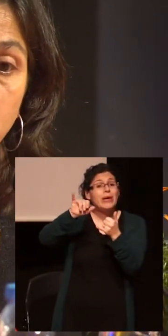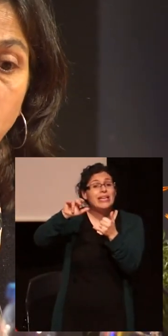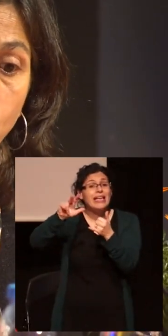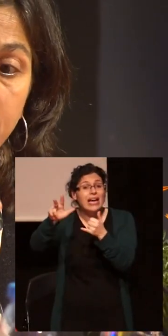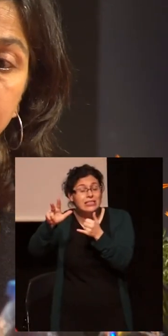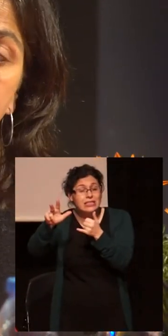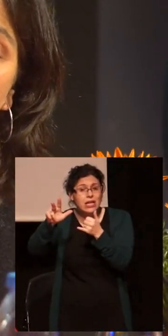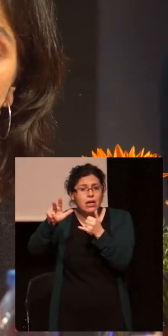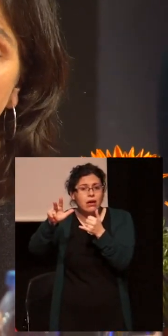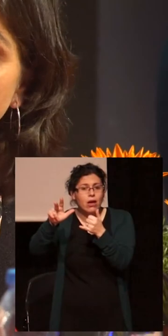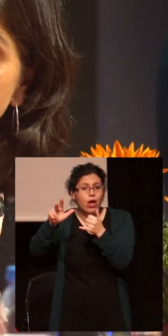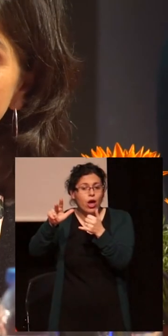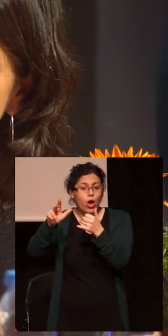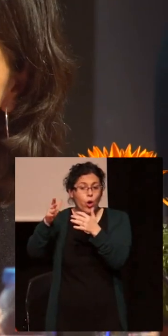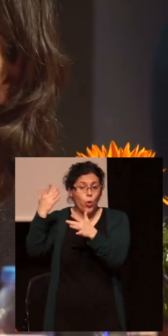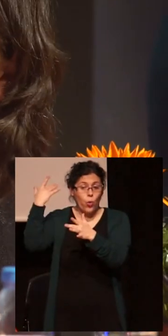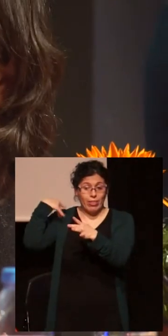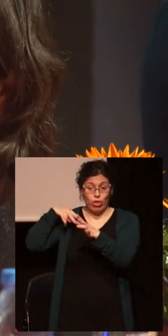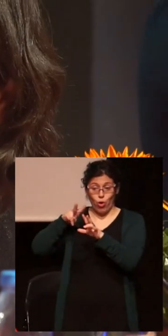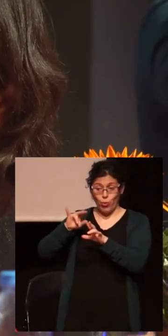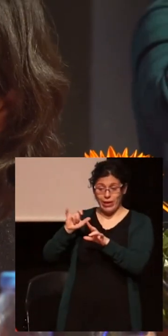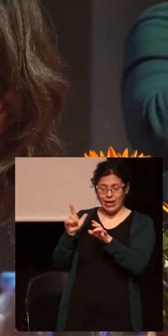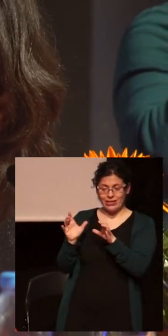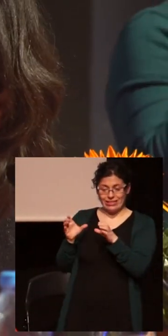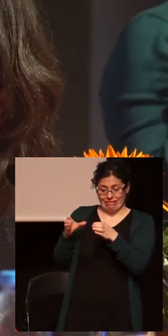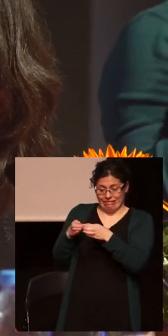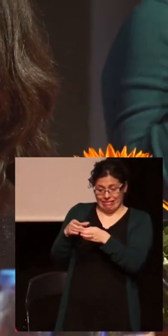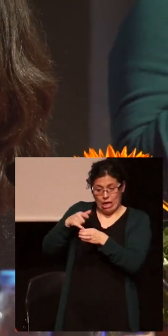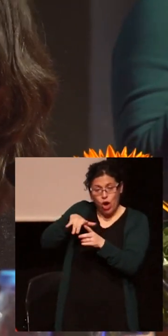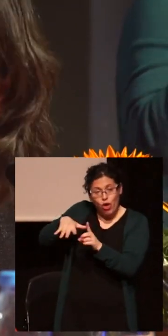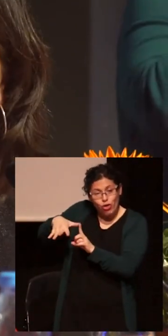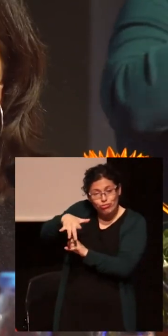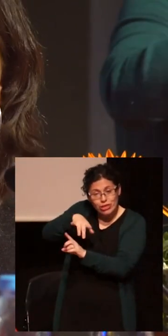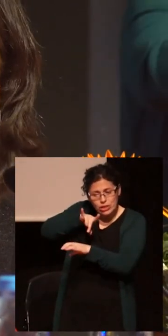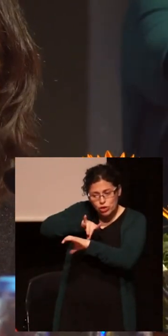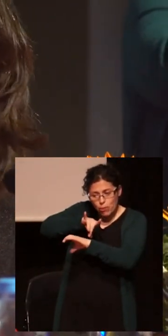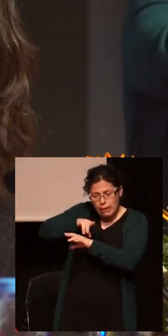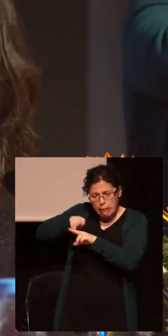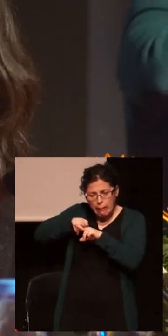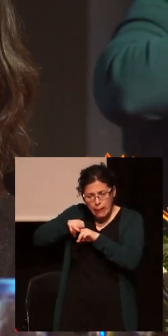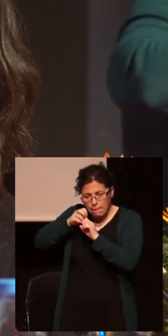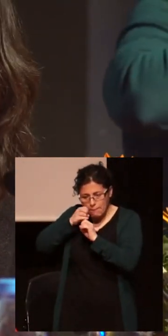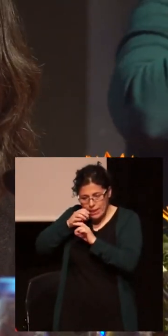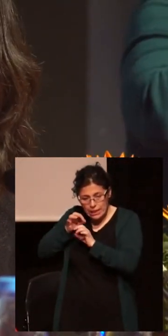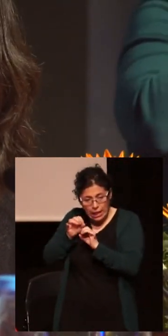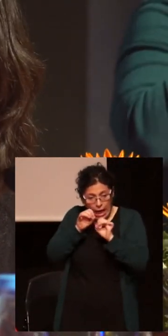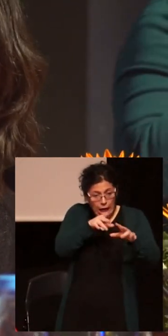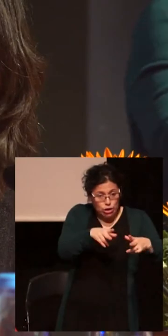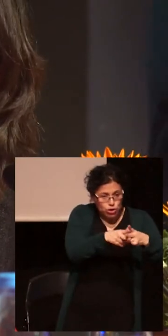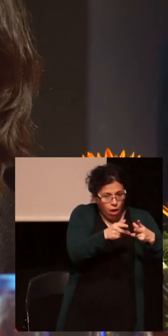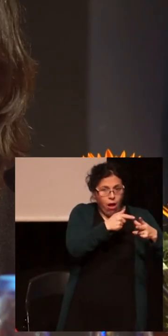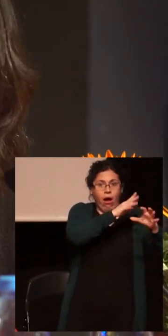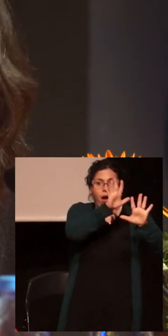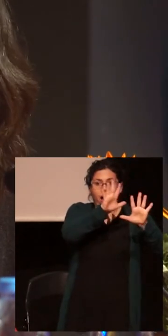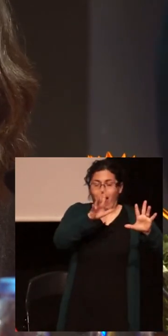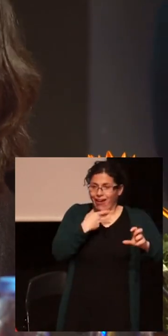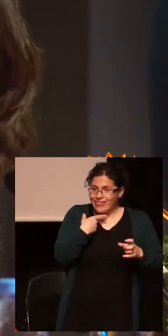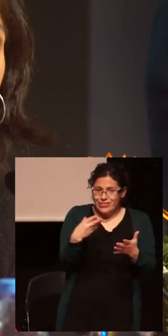cuando el VIH salió del contexto médico y pasó al contexto social. Y ahora el problema del VIH es que ha pasado del contexto social